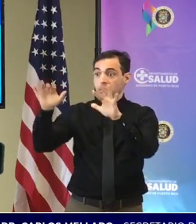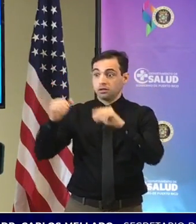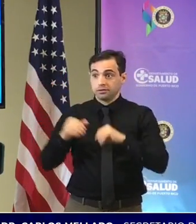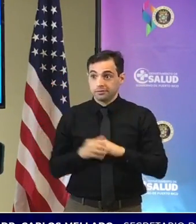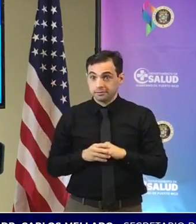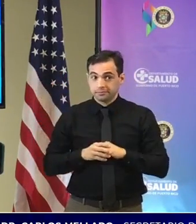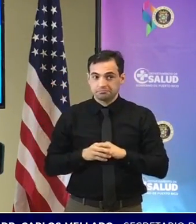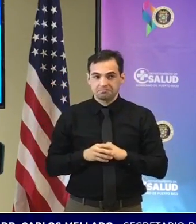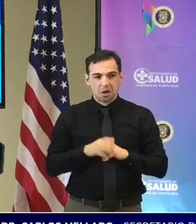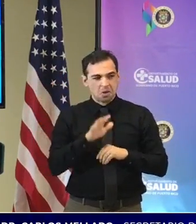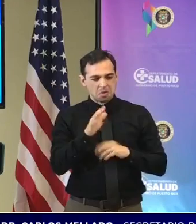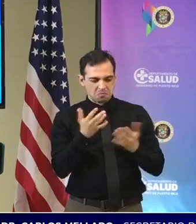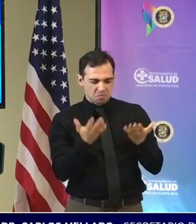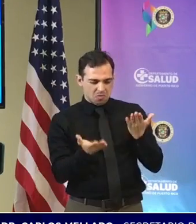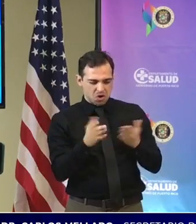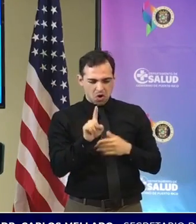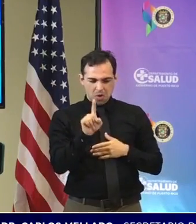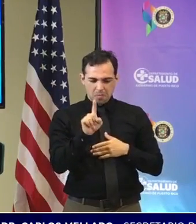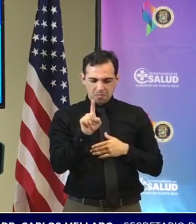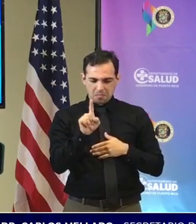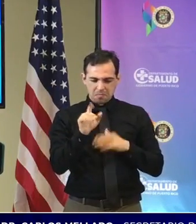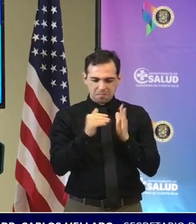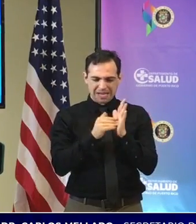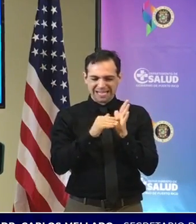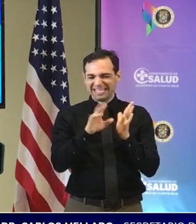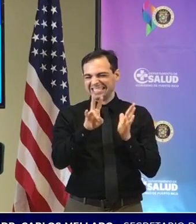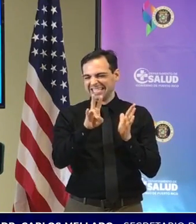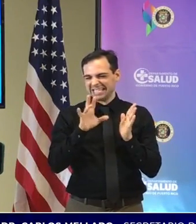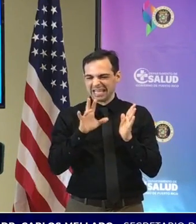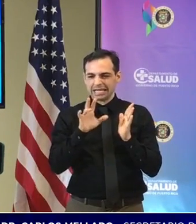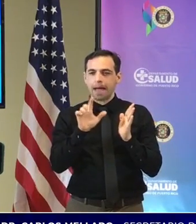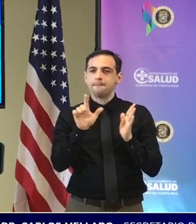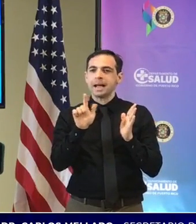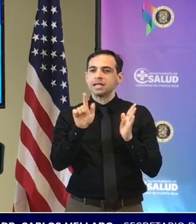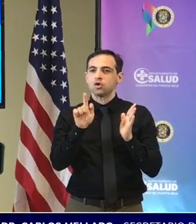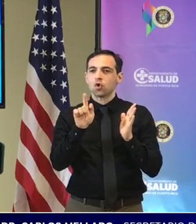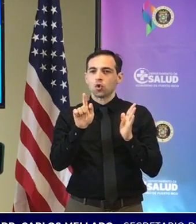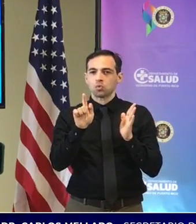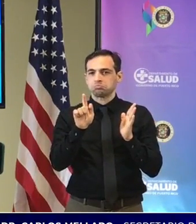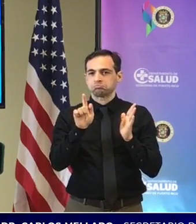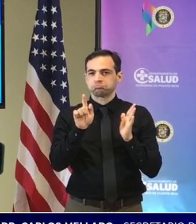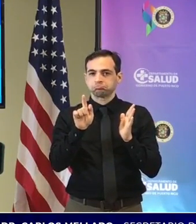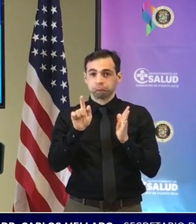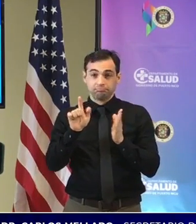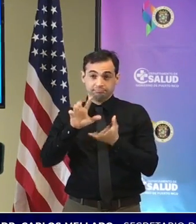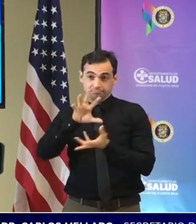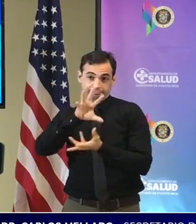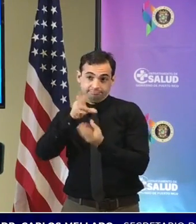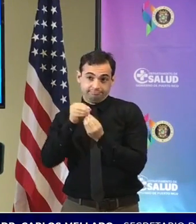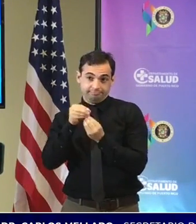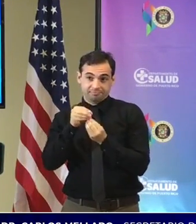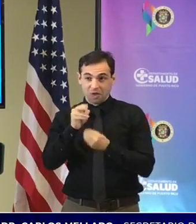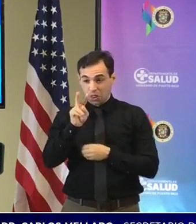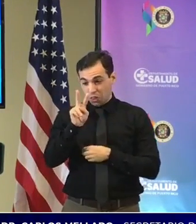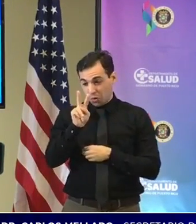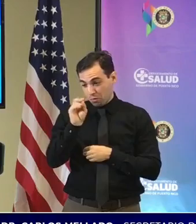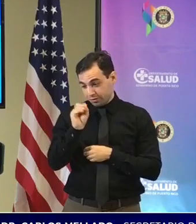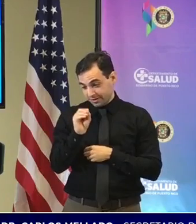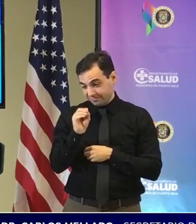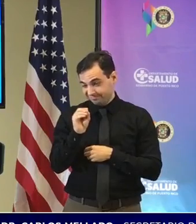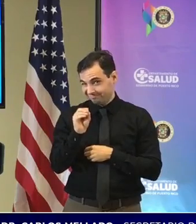más de 1.700 1.720 unas pruebas entre antígenos y molecular eso no es ni un 2%